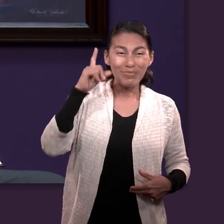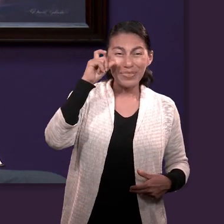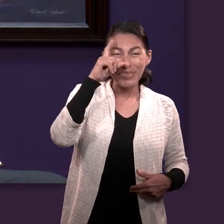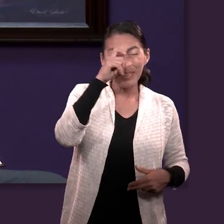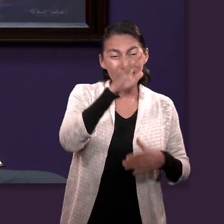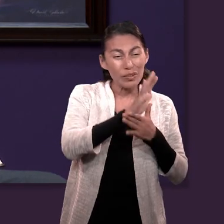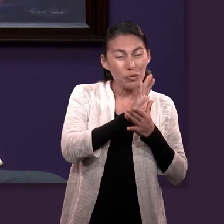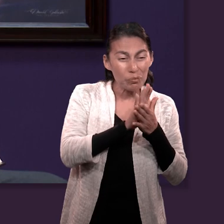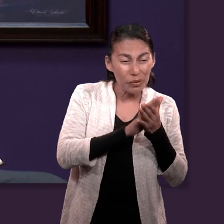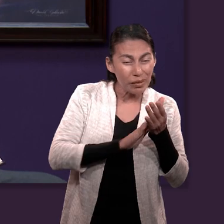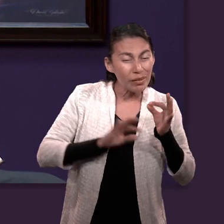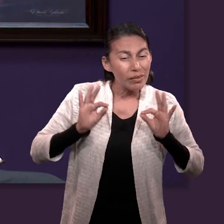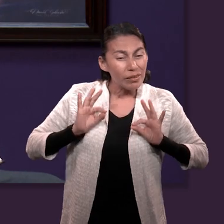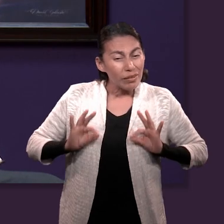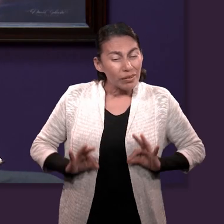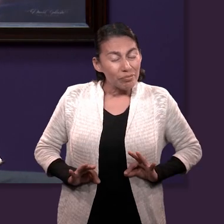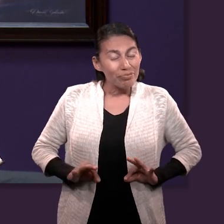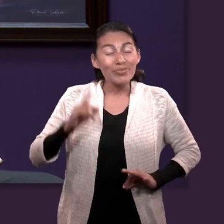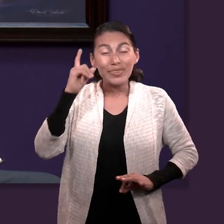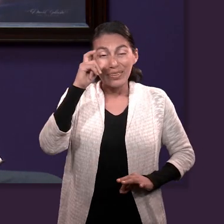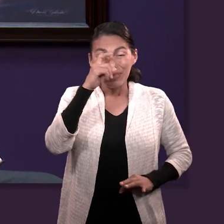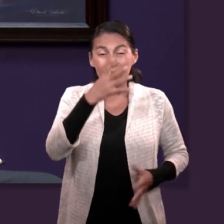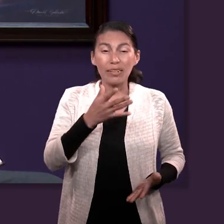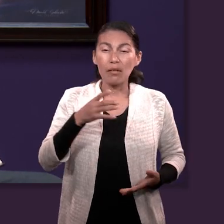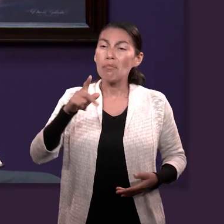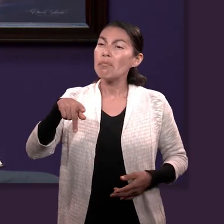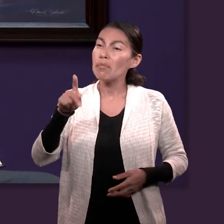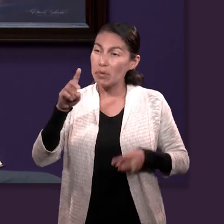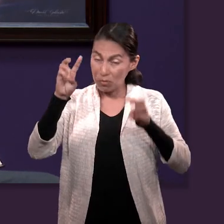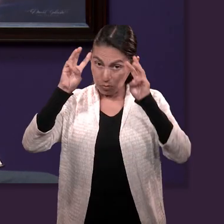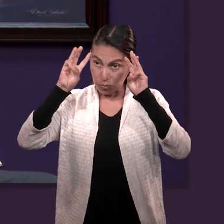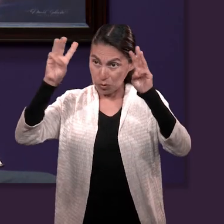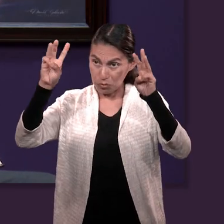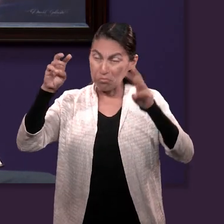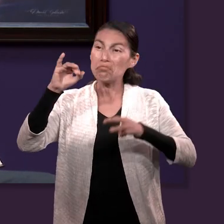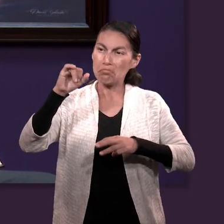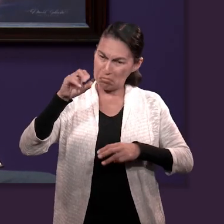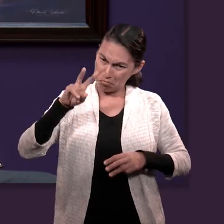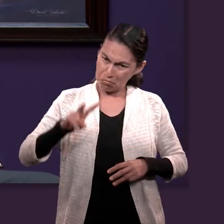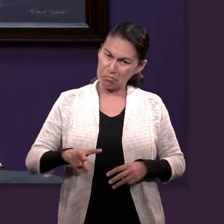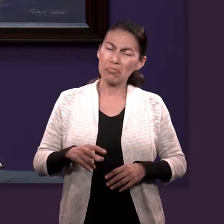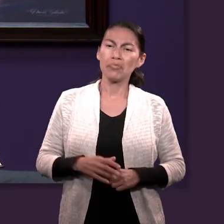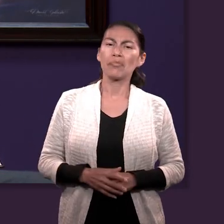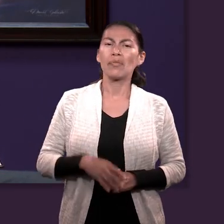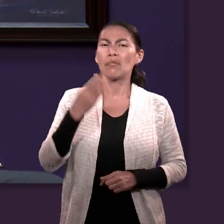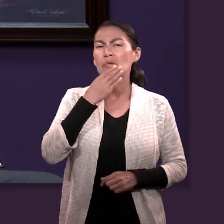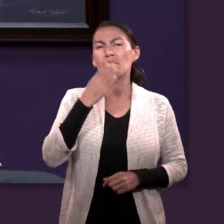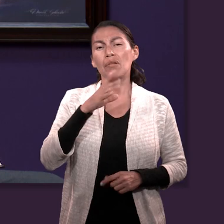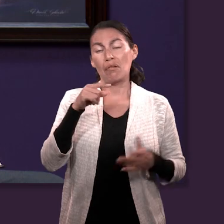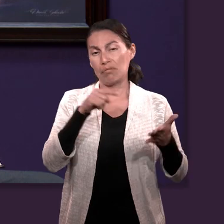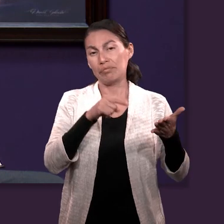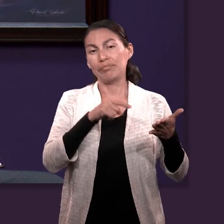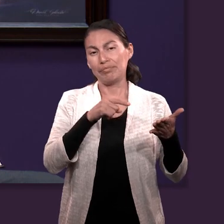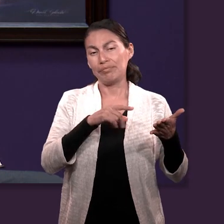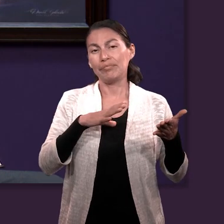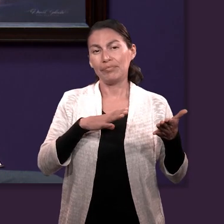los seres humanos nos cuesta trabajo ser mansos. Y Moisés lo